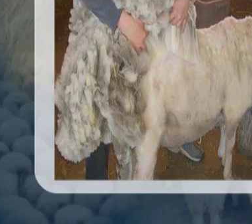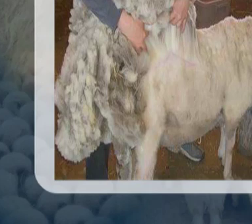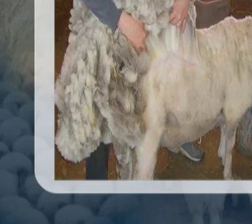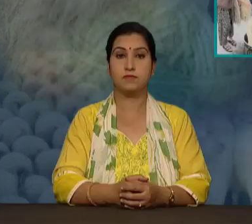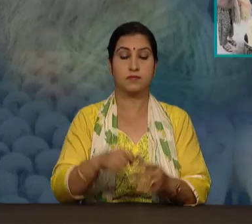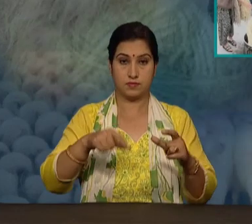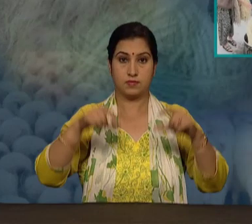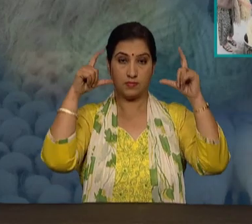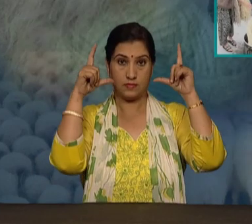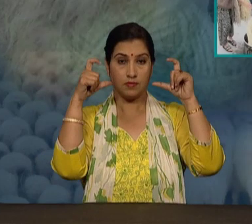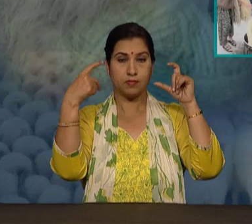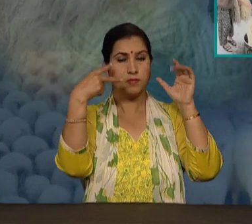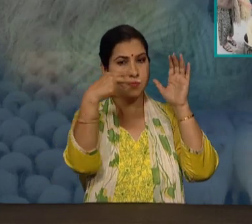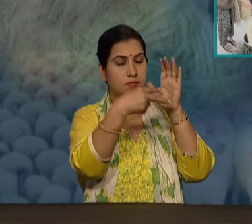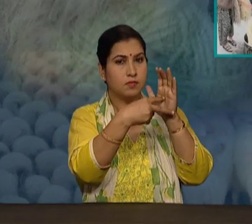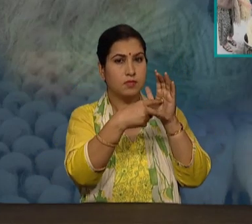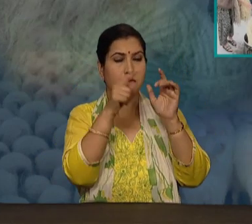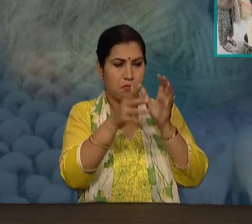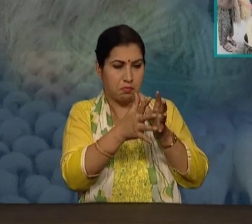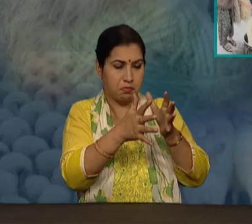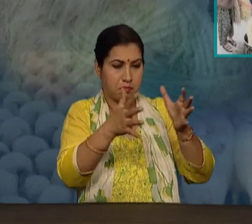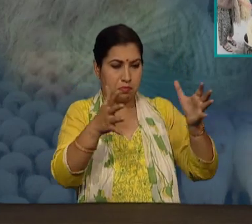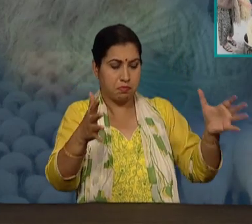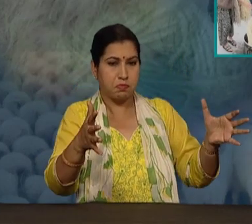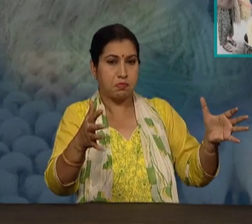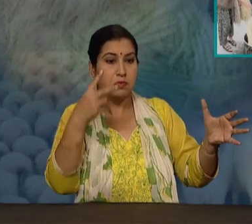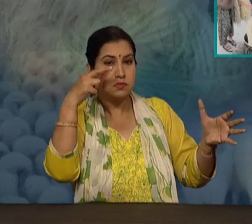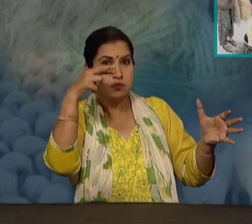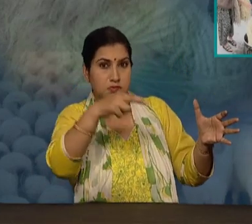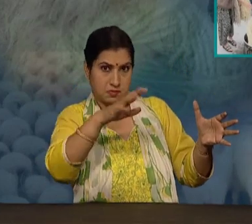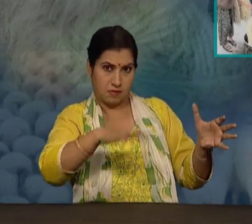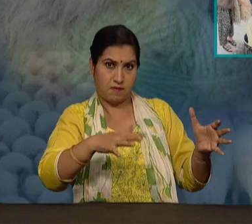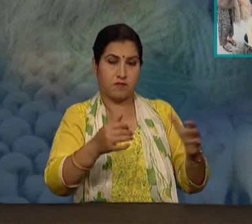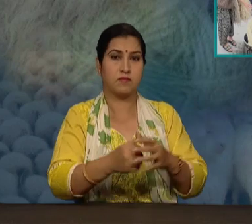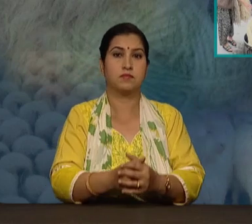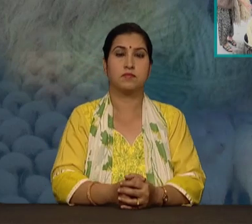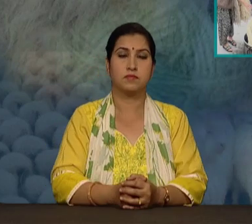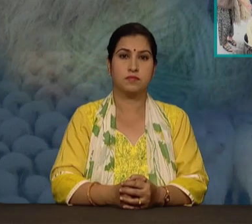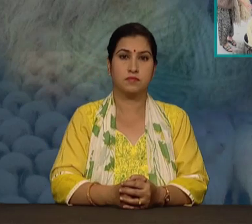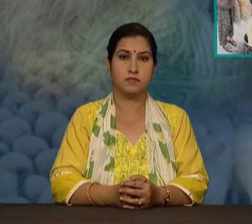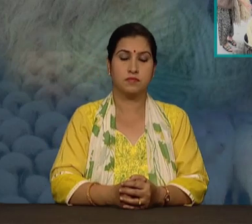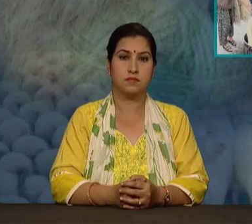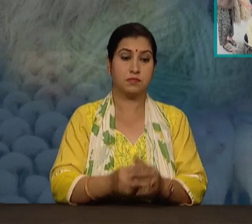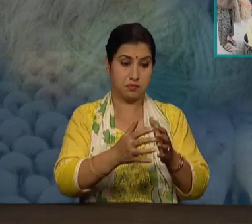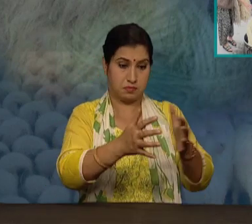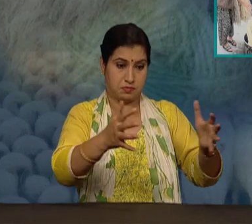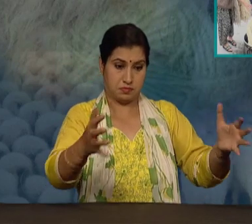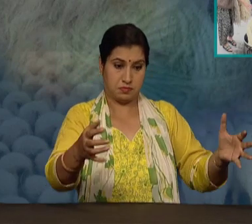इस चित्र में आप एक बड़ी सी टंकी देख रही हैं इस टंकी में